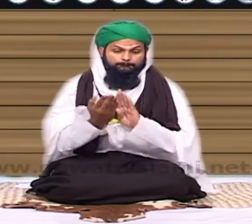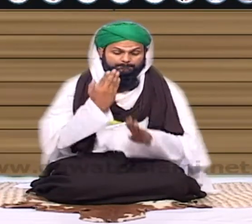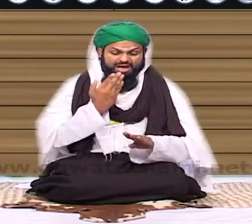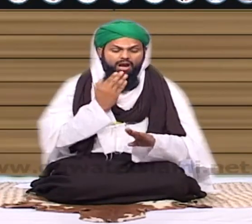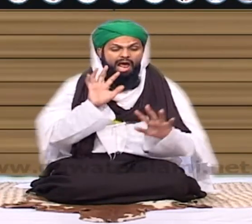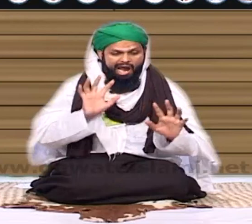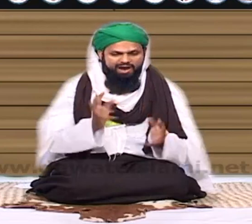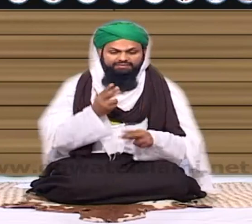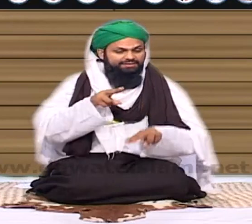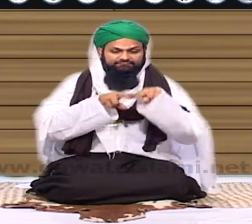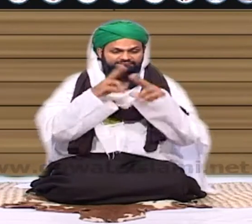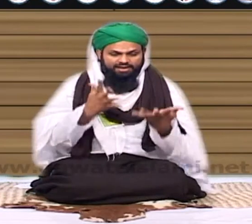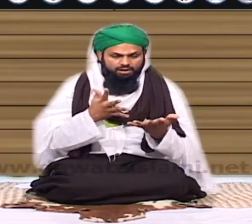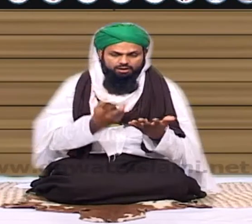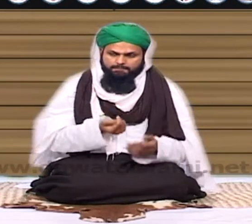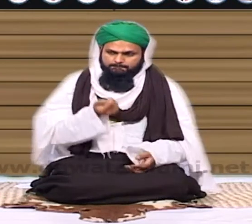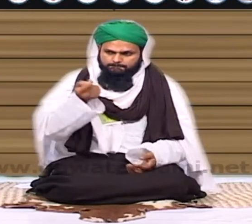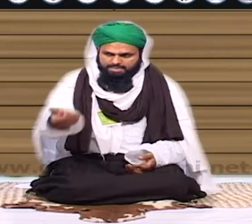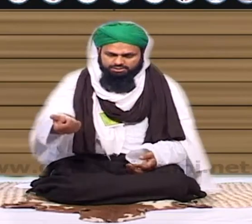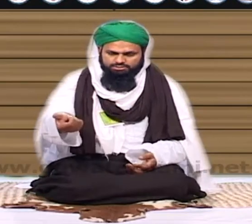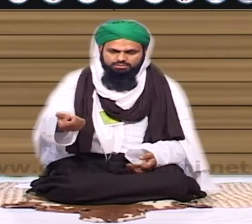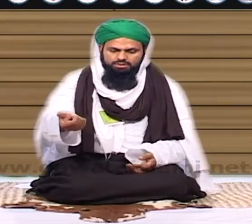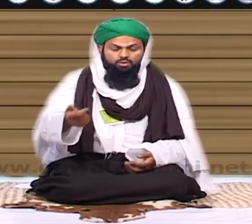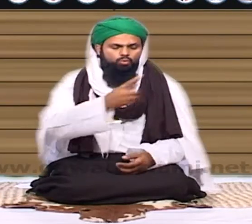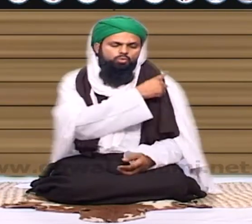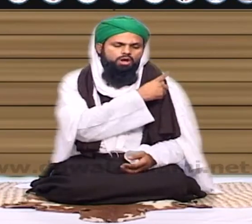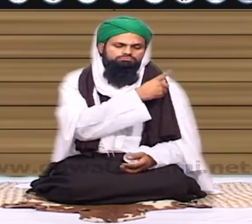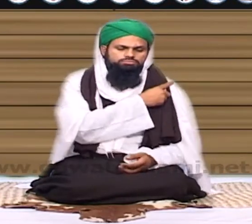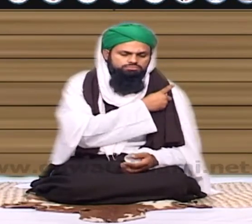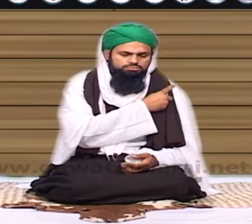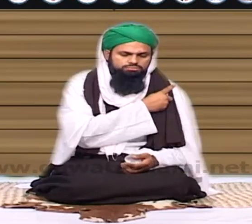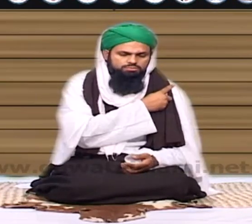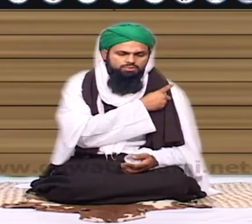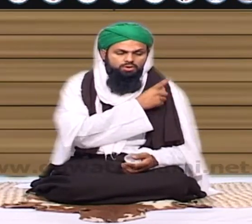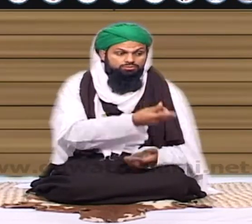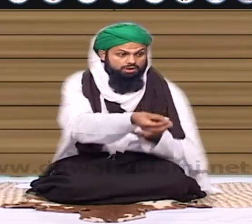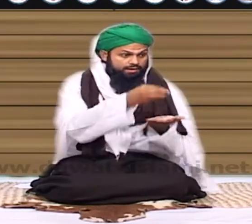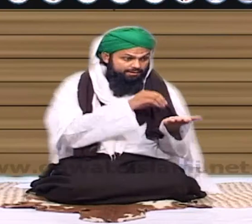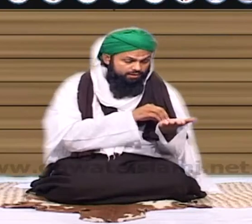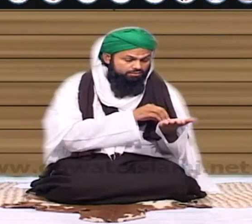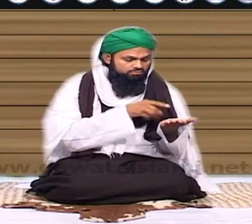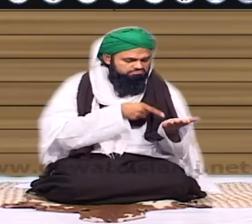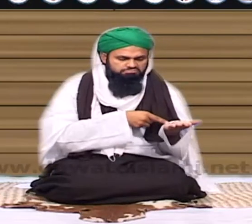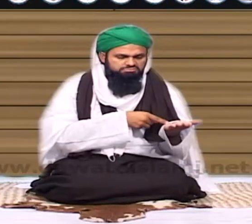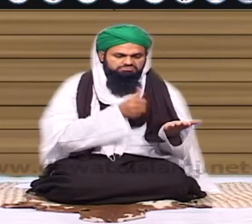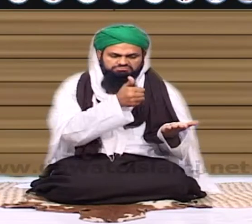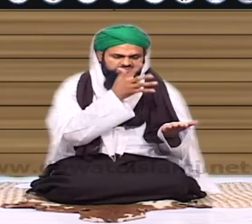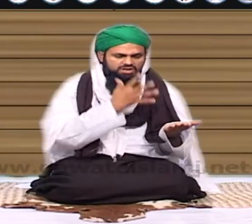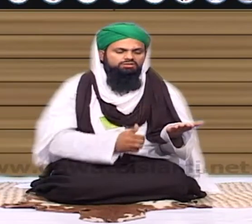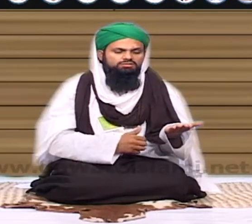اگر تے کرائے بغیر کسی کو اجرت دے دی آپ نے تو بھی گناہ ہوا اور اس نے لے لی تو اس کے حق میں یہ